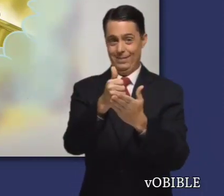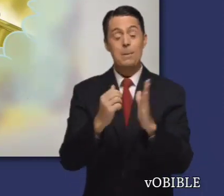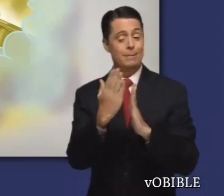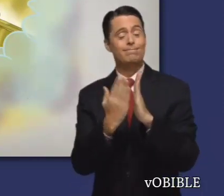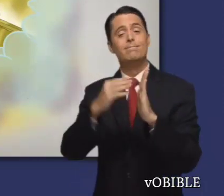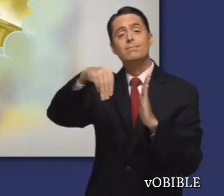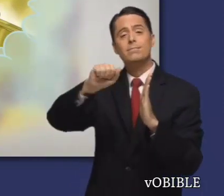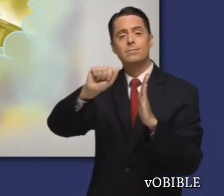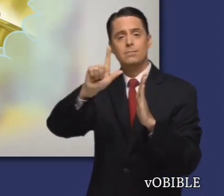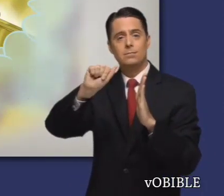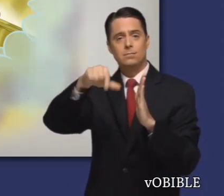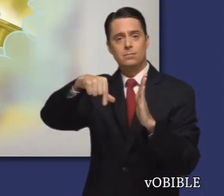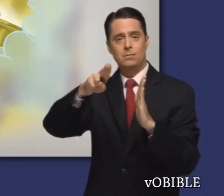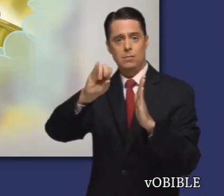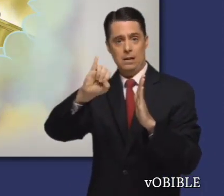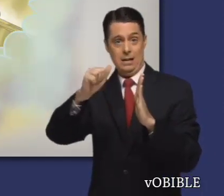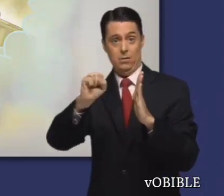el sol de la justicia.